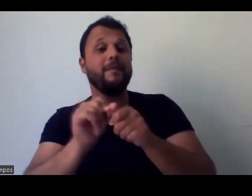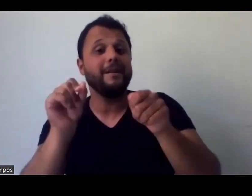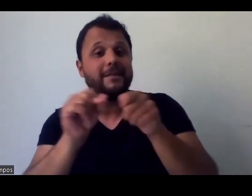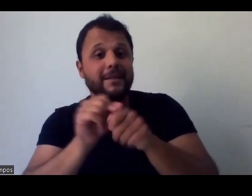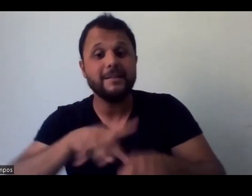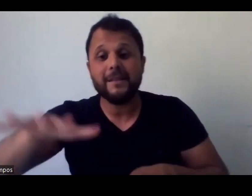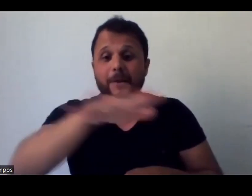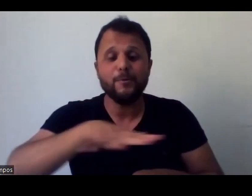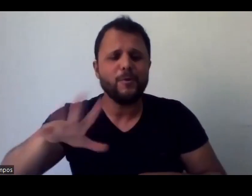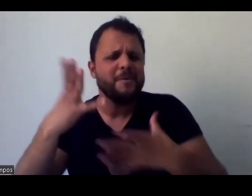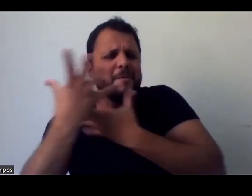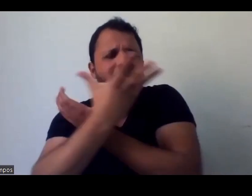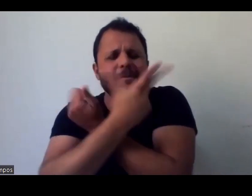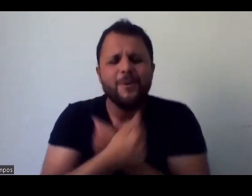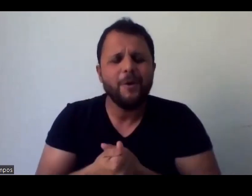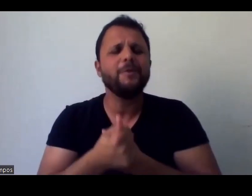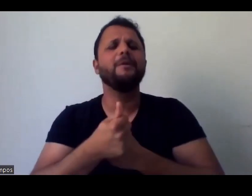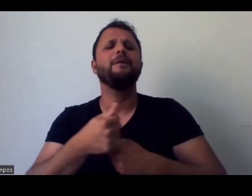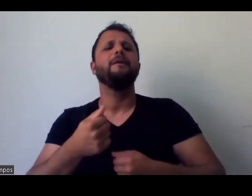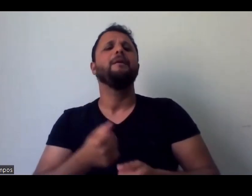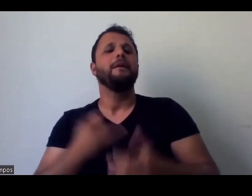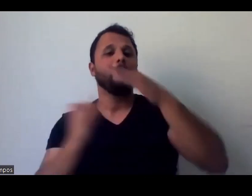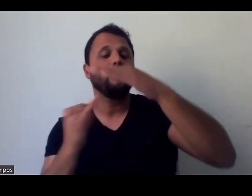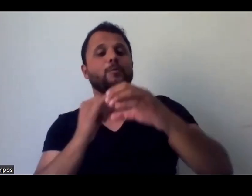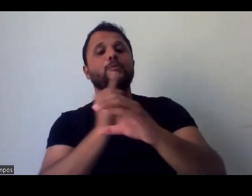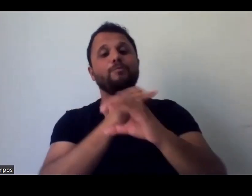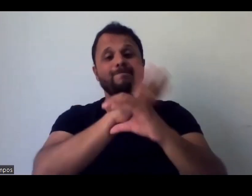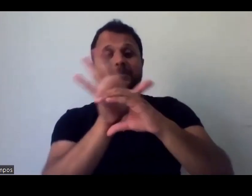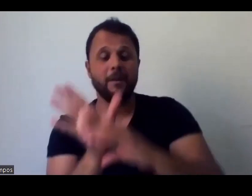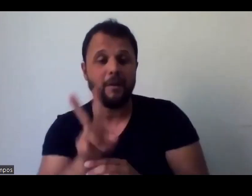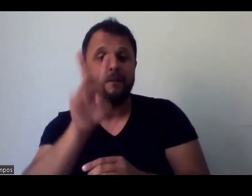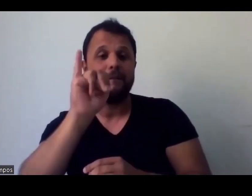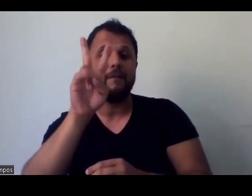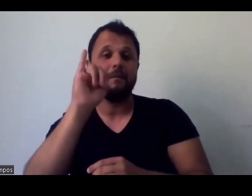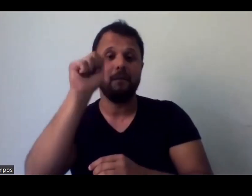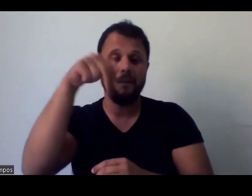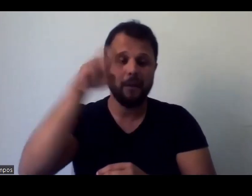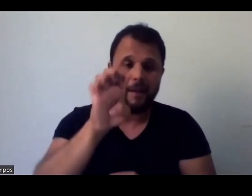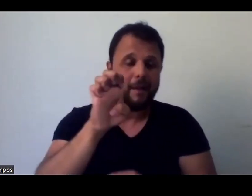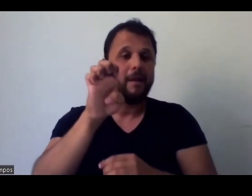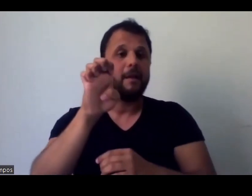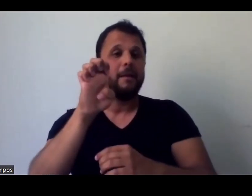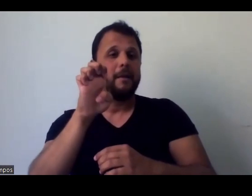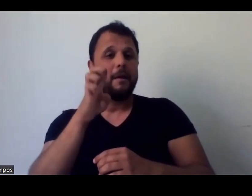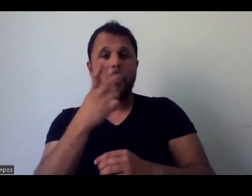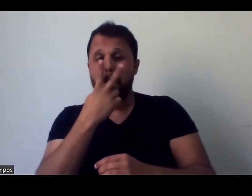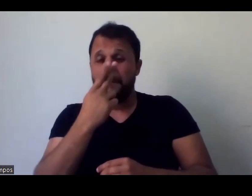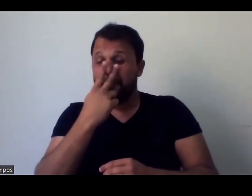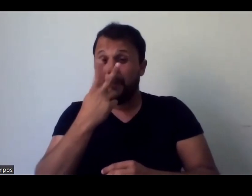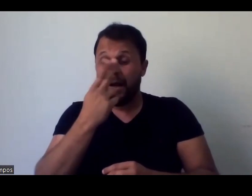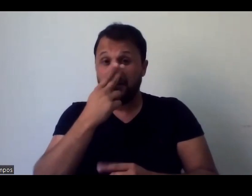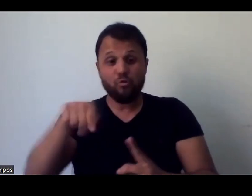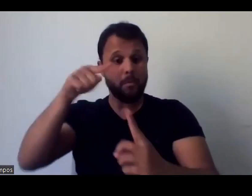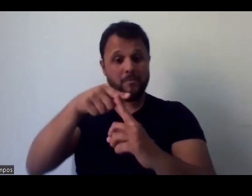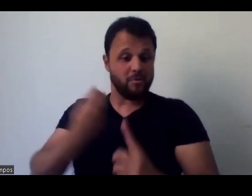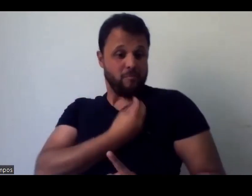aí do educativo, e você, Viviane, estão fazendo, é o que a gente faz, é como se fosse uma missão, no melhor sentido de